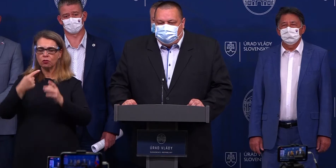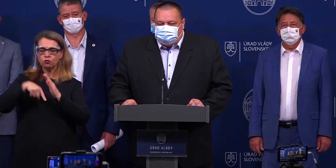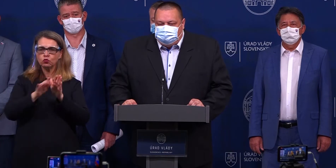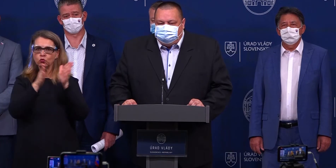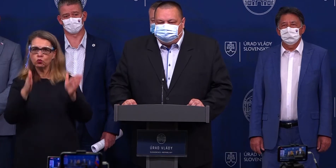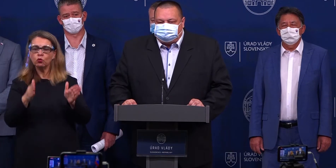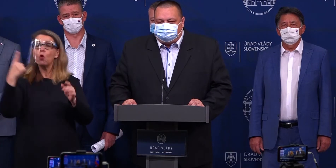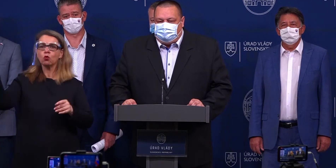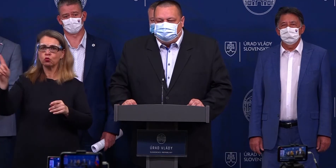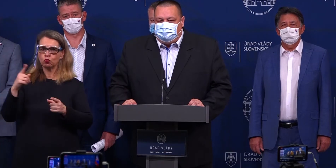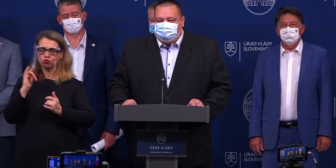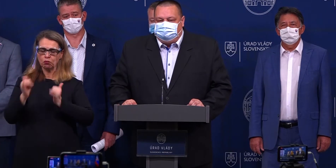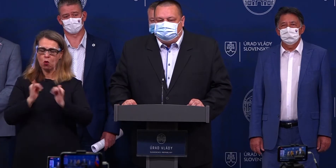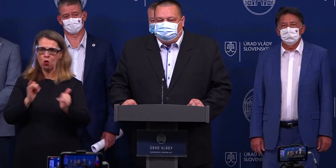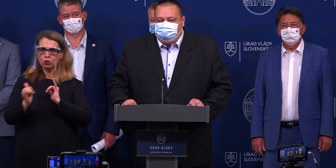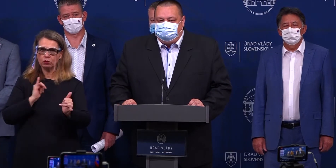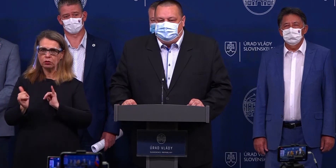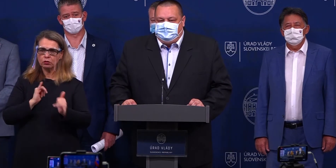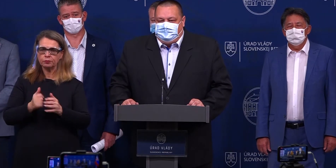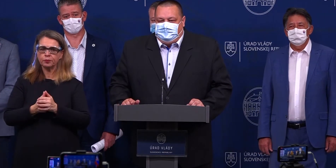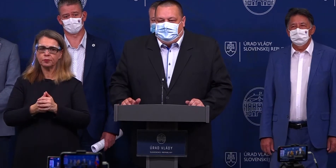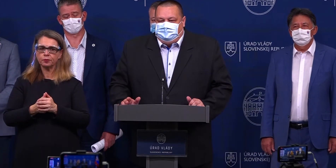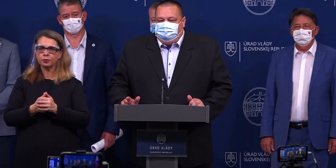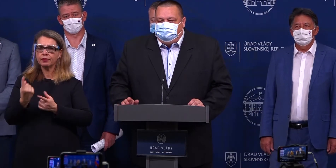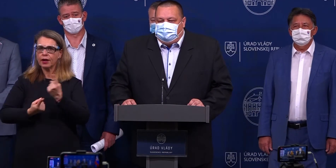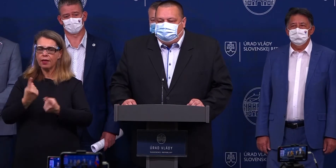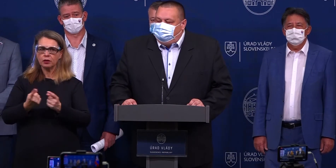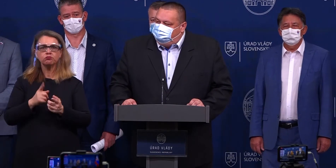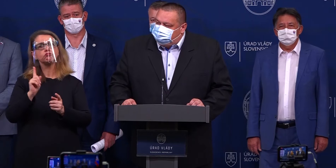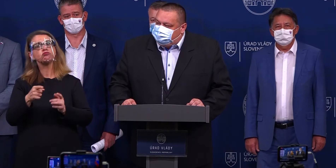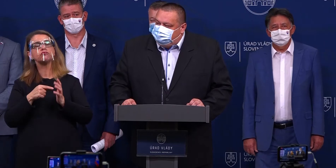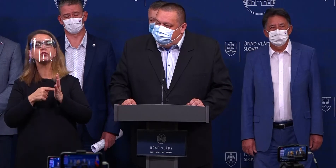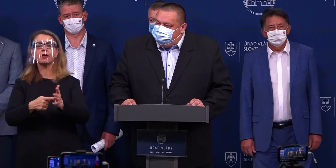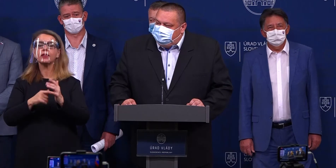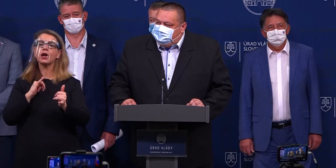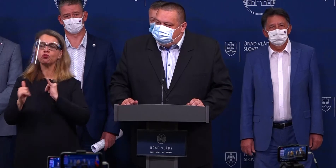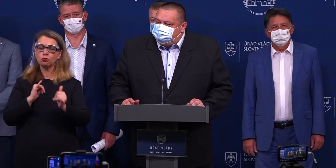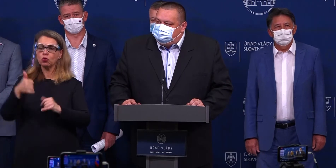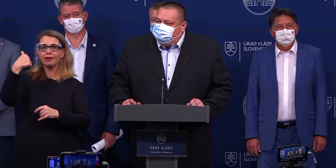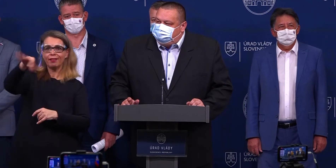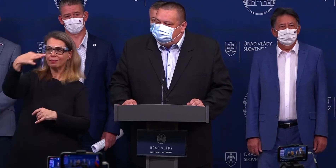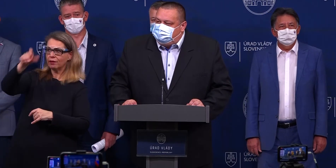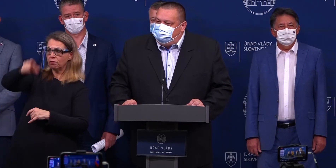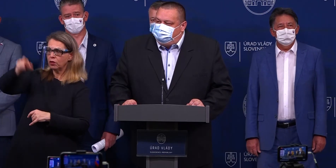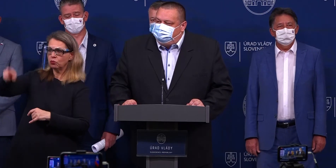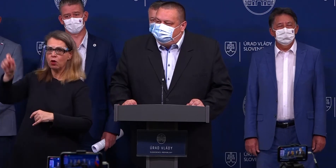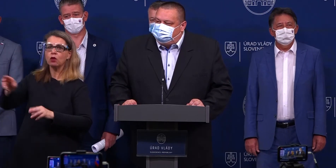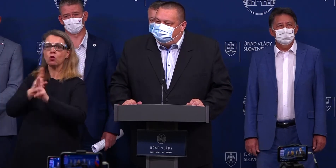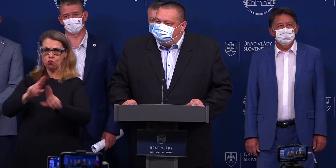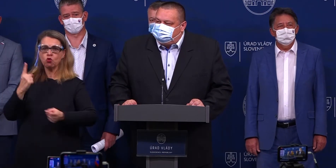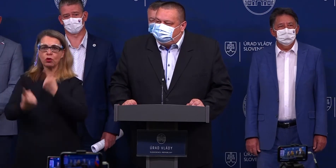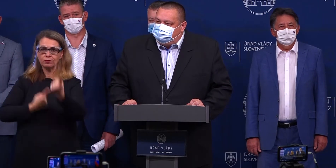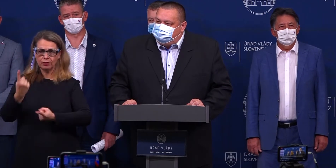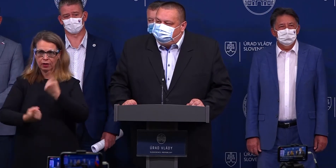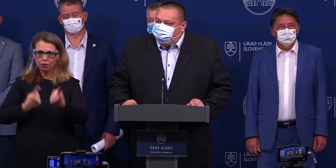športu, tak individuálne môžu trénovať. Samozrejme, za podmienok,